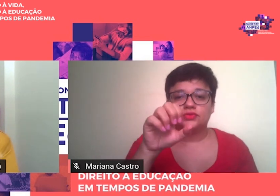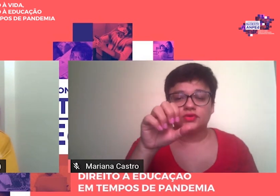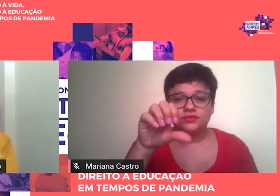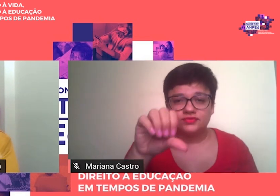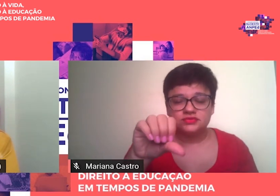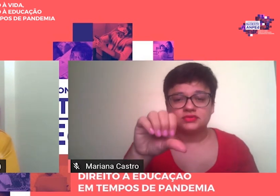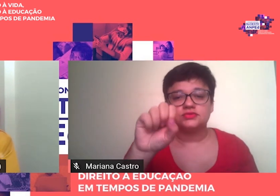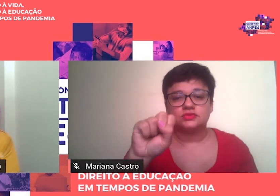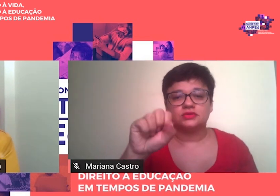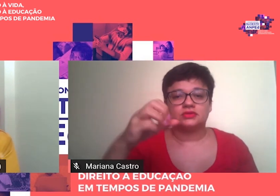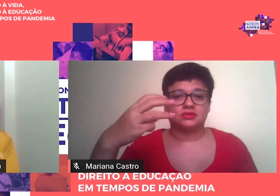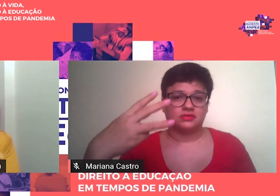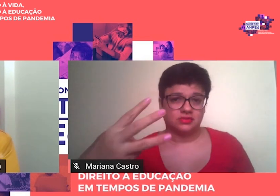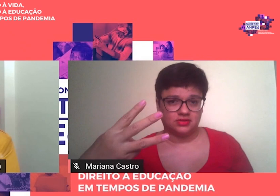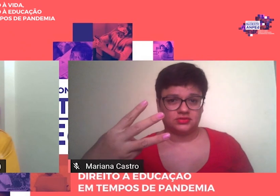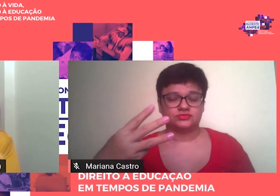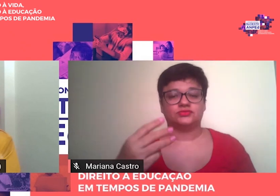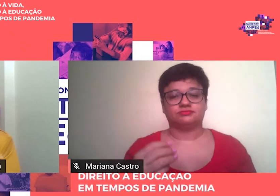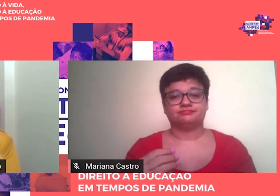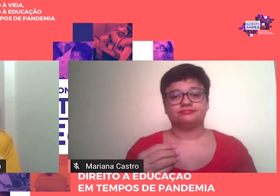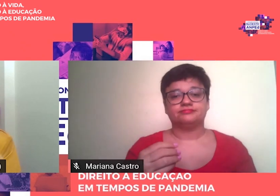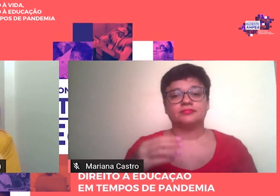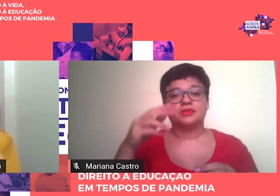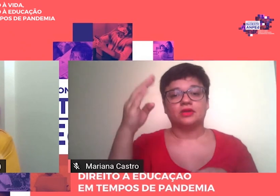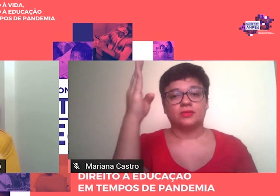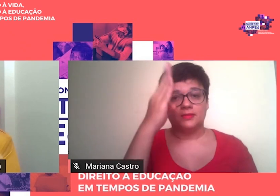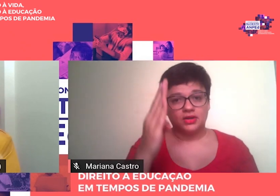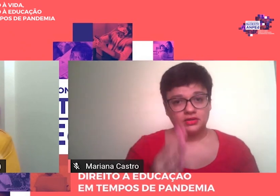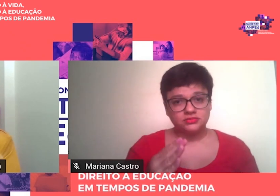Com Escola Escola Escola